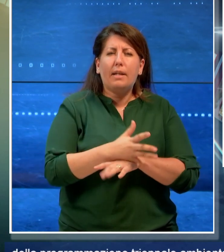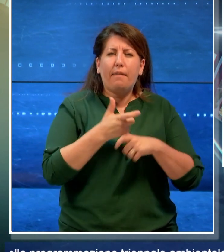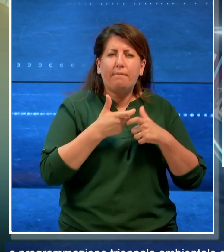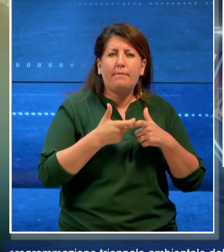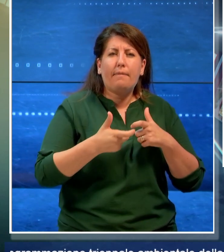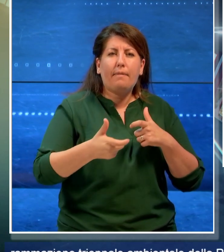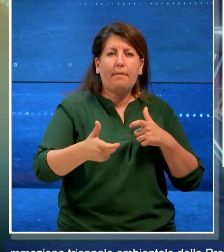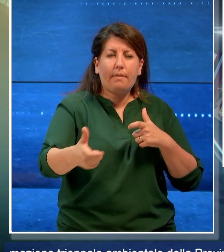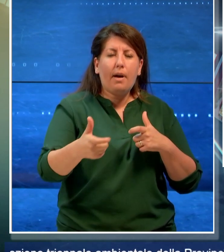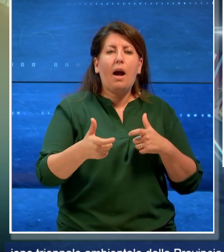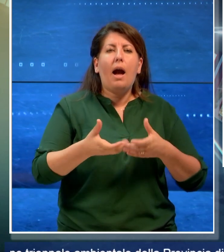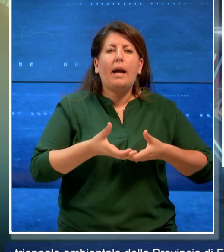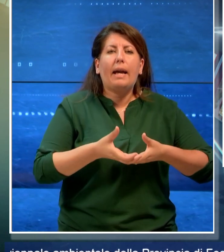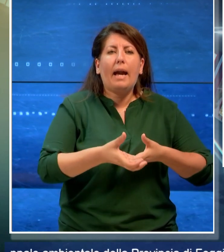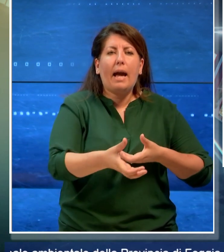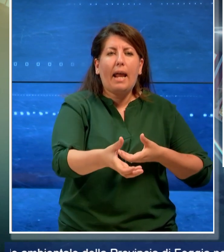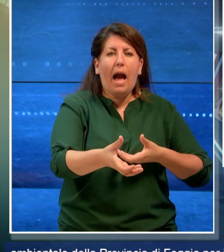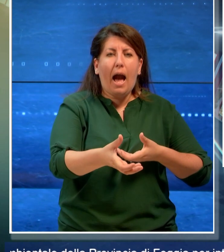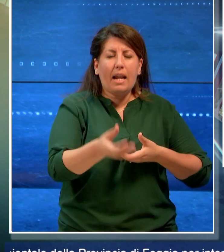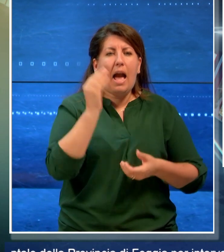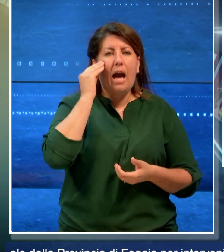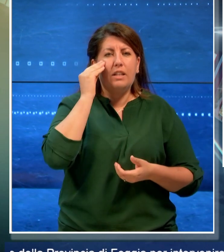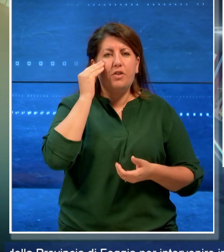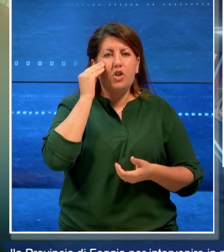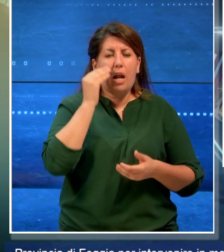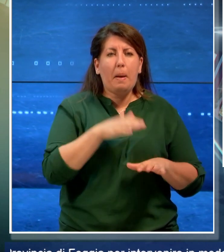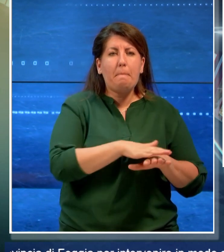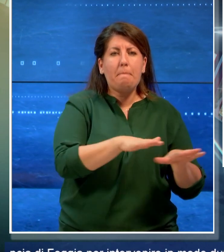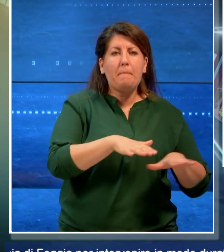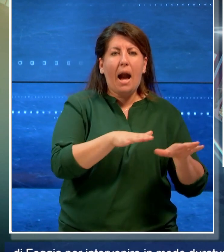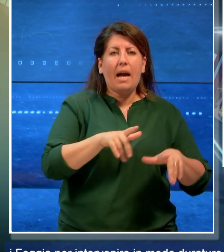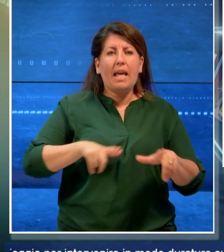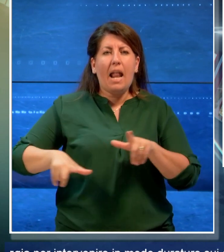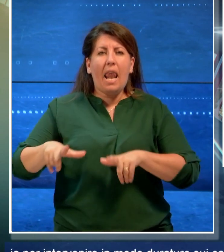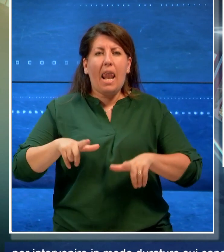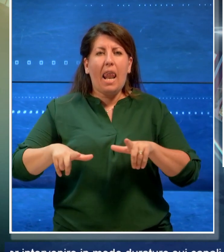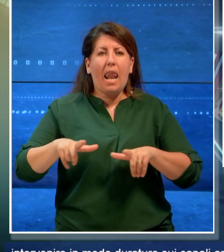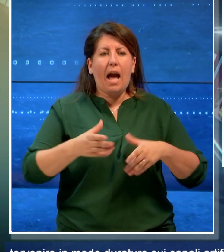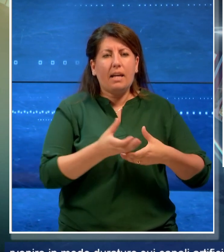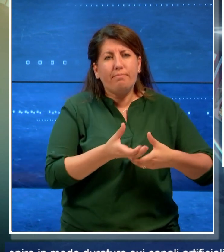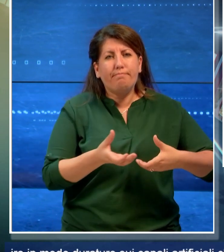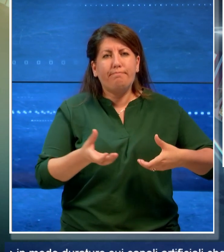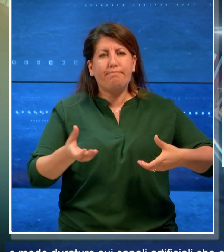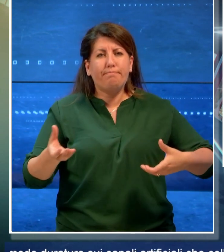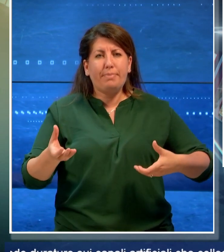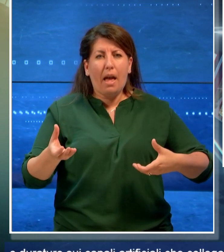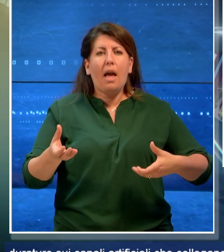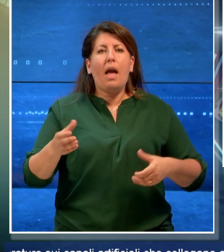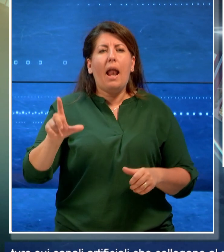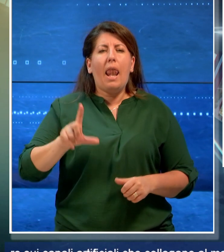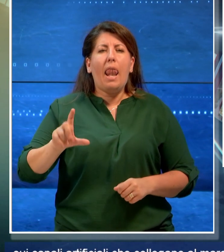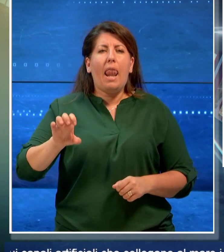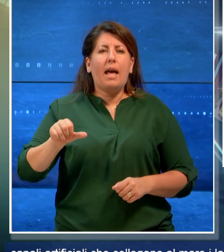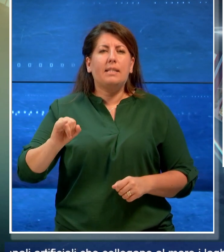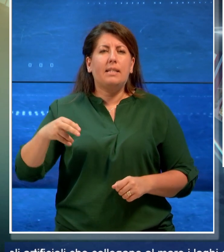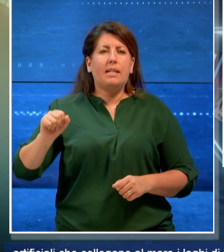sui canali artificiali che collegano al mare i laghi di Lesina e di Varano, in modo da ridare